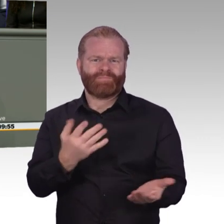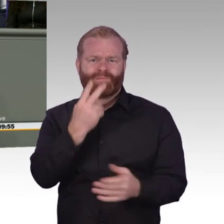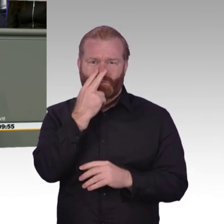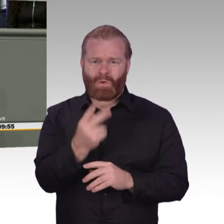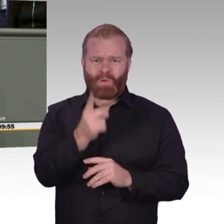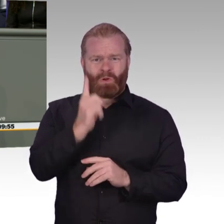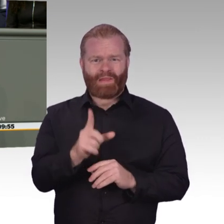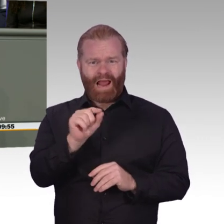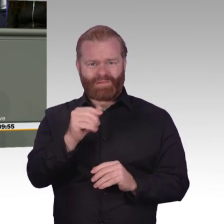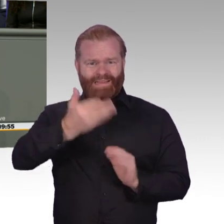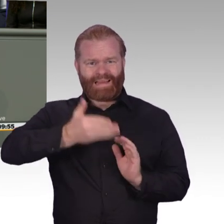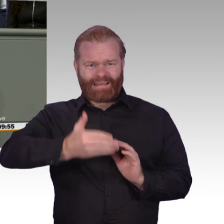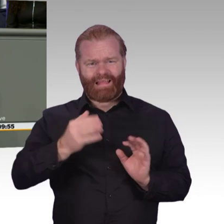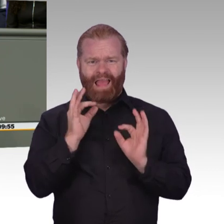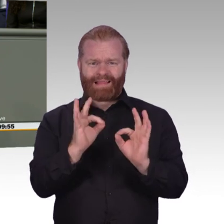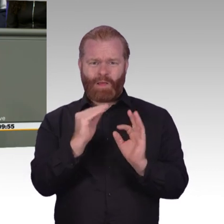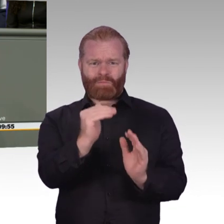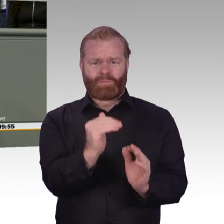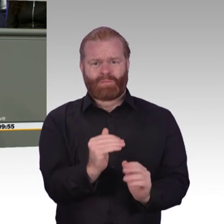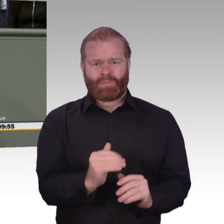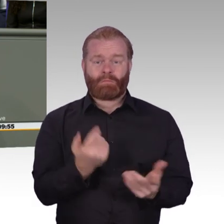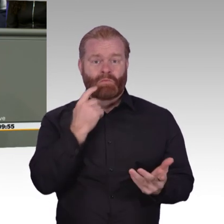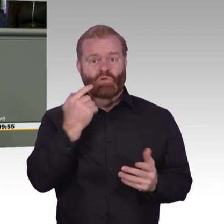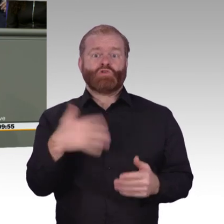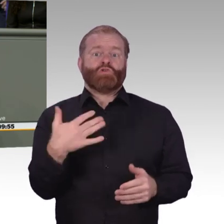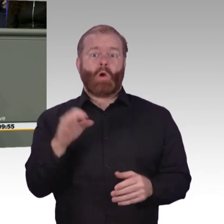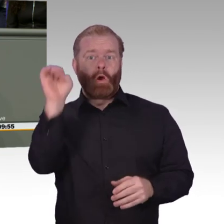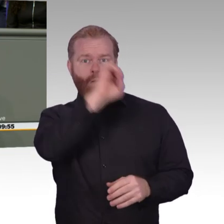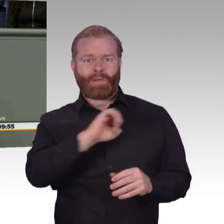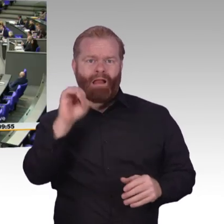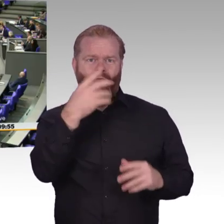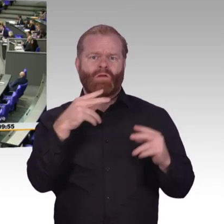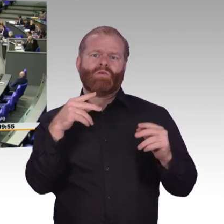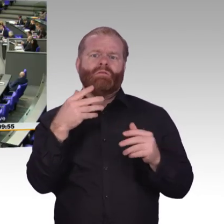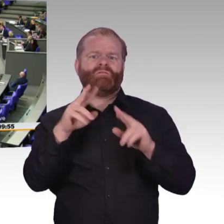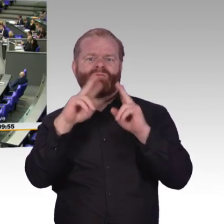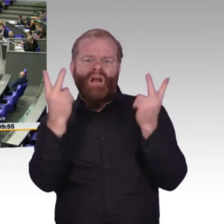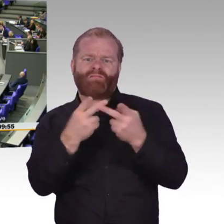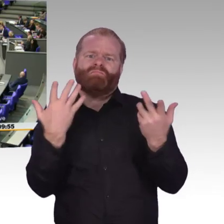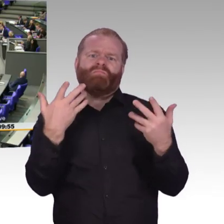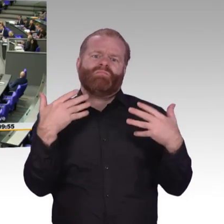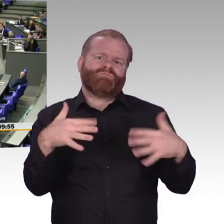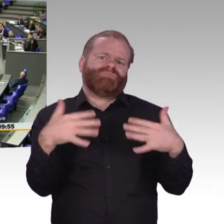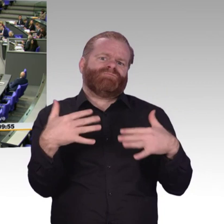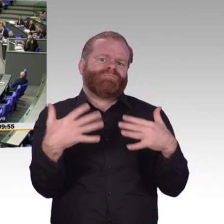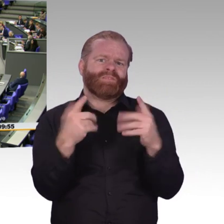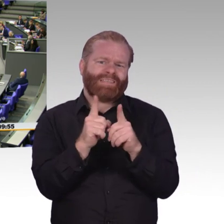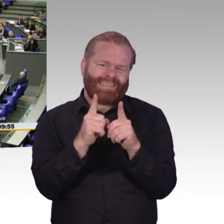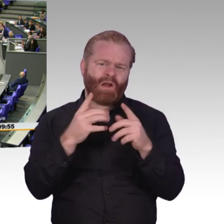Staatsministerin, 16 an der Zahl. Wenn Sie noch mehr wollen, können Sie dazu nehmen. Der Staatsminister, die Staatsministerin und der Bundesminister für